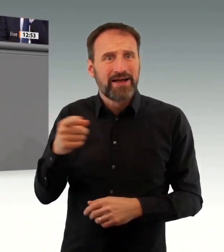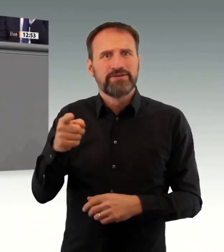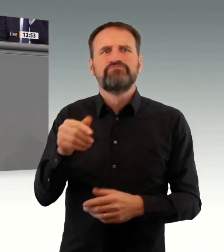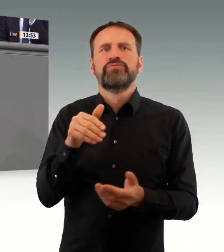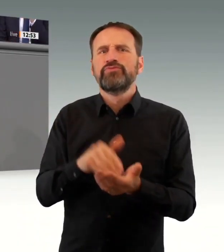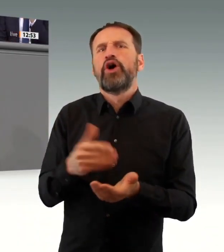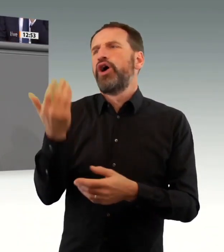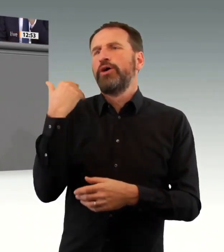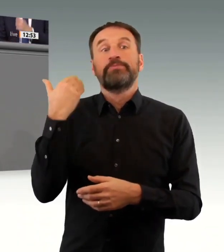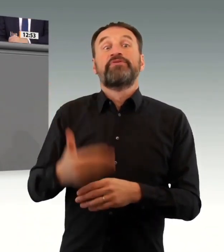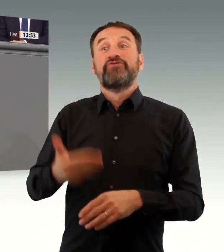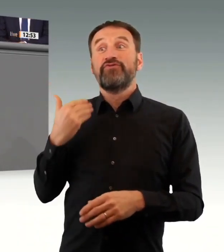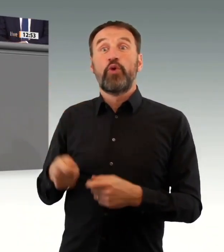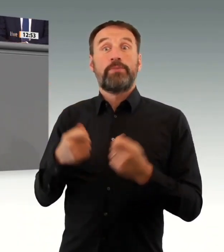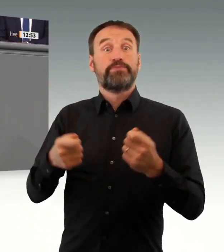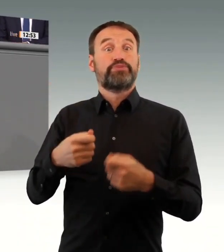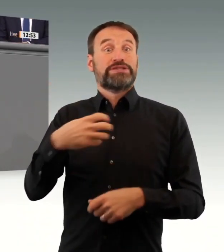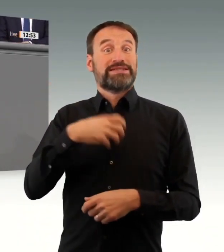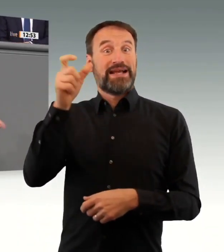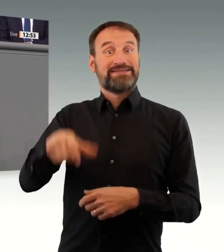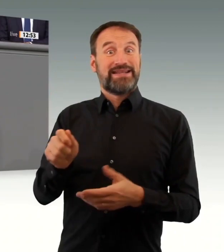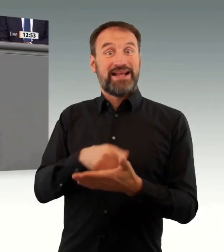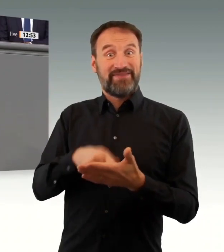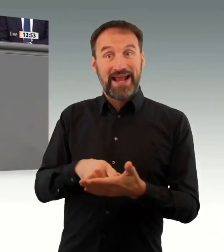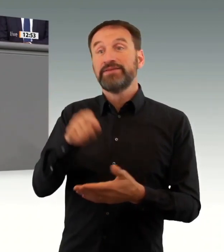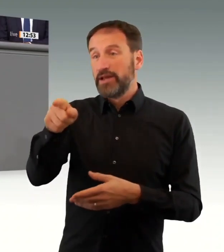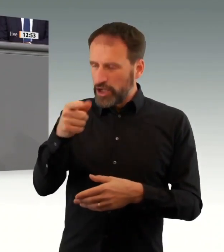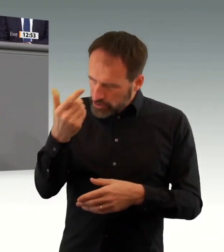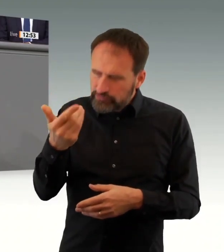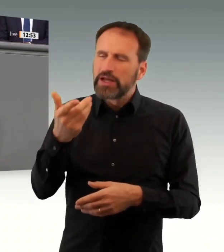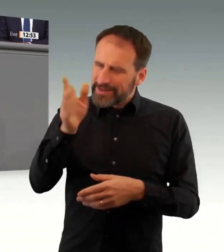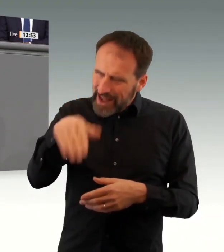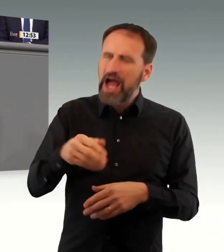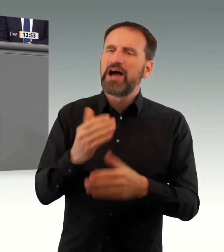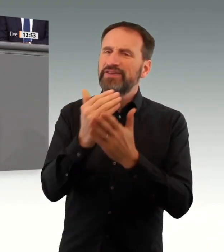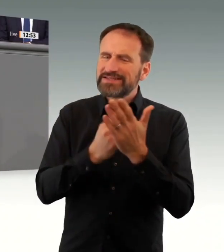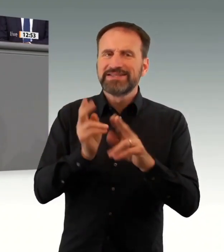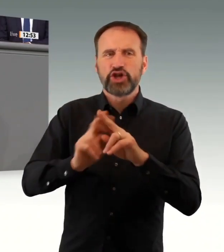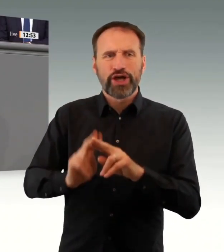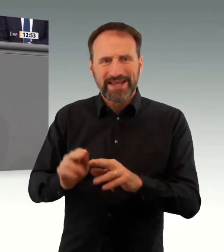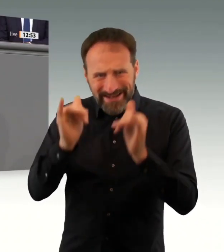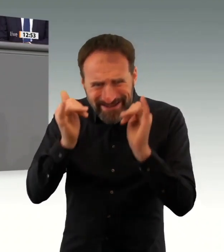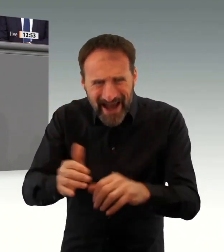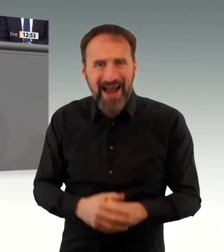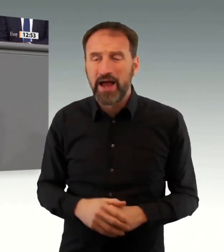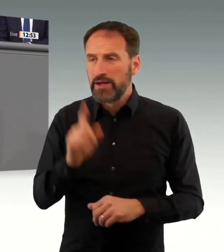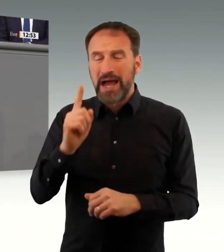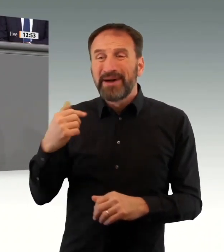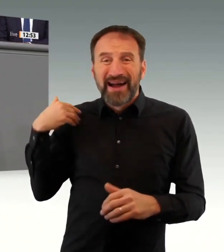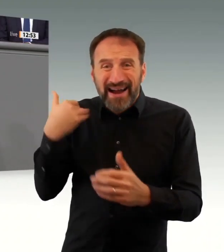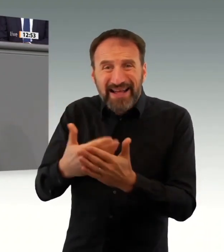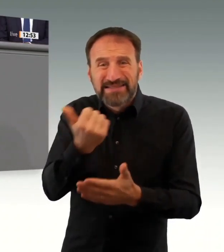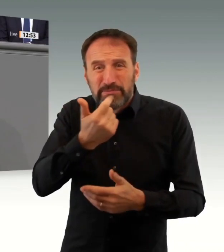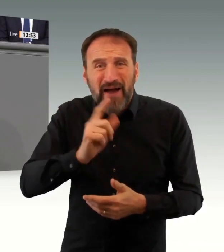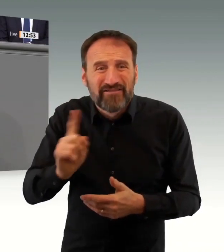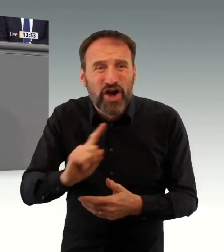das Gesetz aufweist, das Sie uns vorlegen. Aber das bedeutet doch nicht, dass wir konstruktiv damit umgehen. Ich will Ihnen gerne